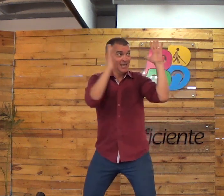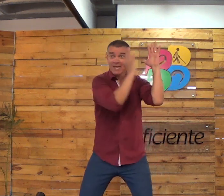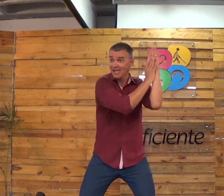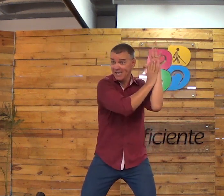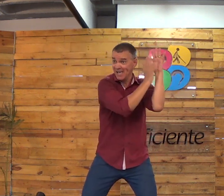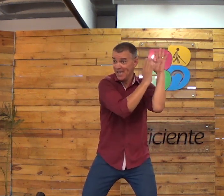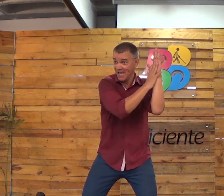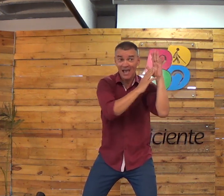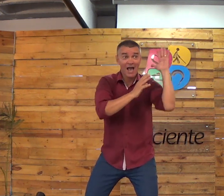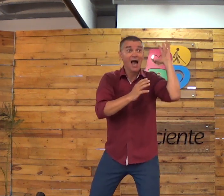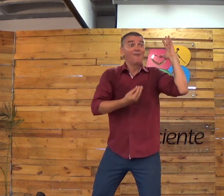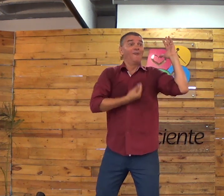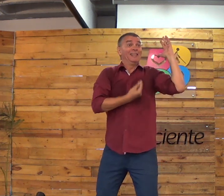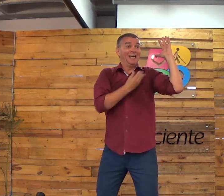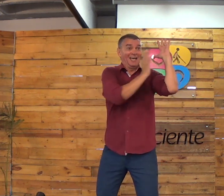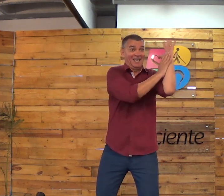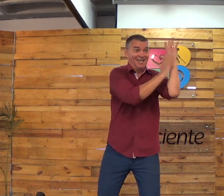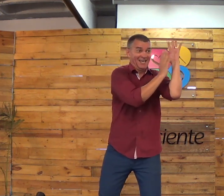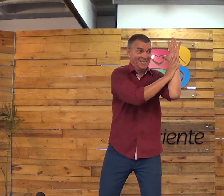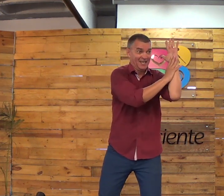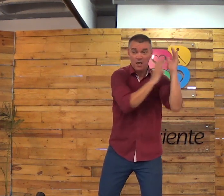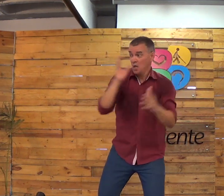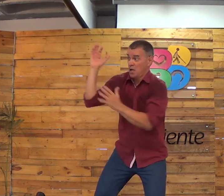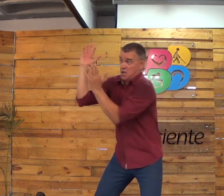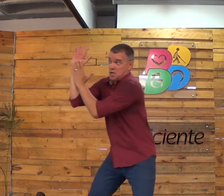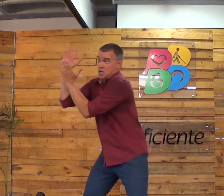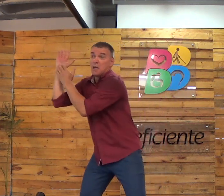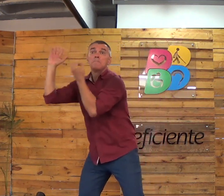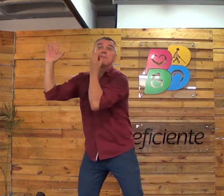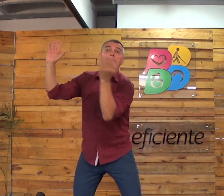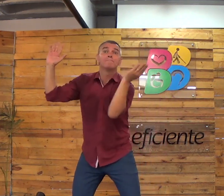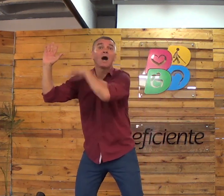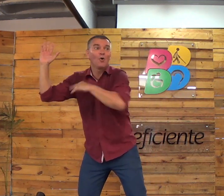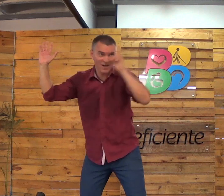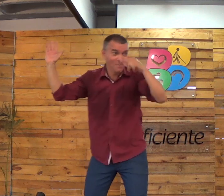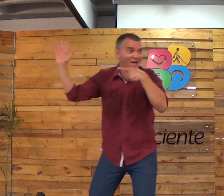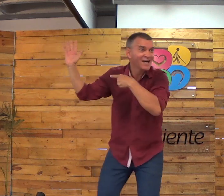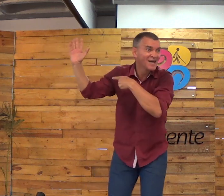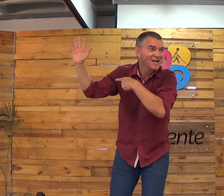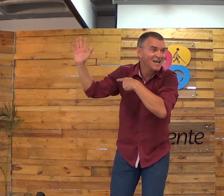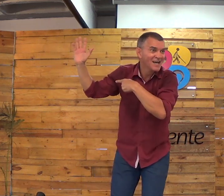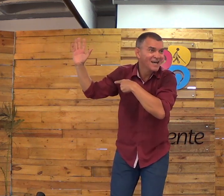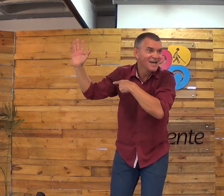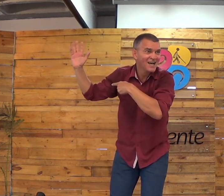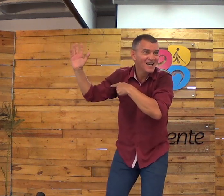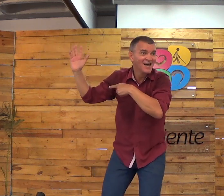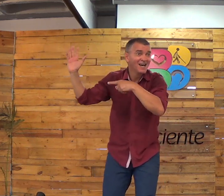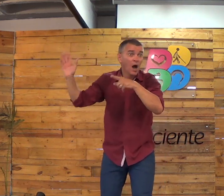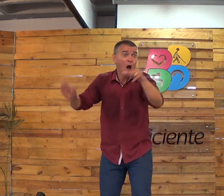existiam duas árvores. A primeira era a árvore da vida. E a segunda era a árvore do bem e do mal.